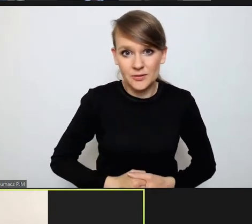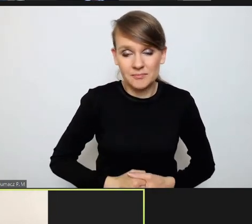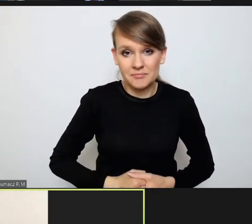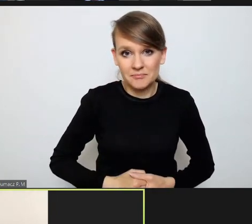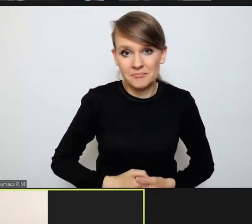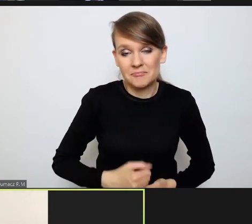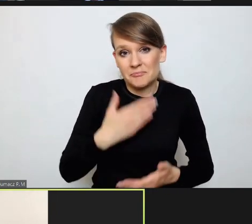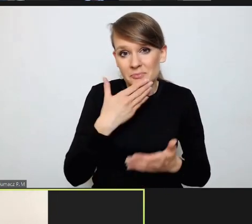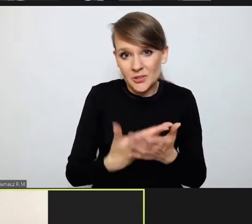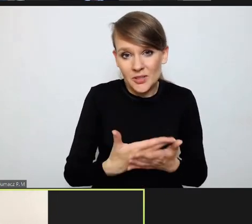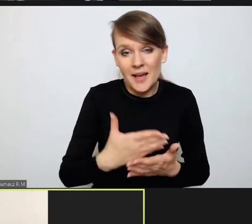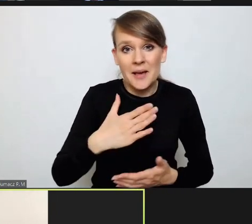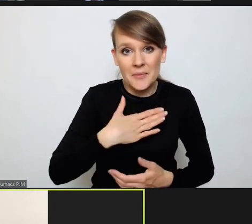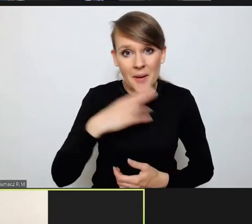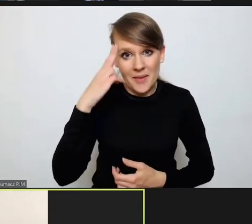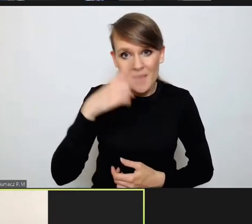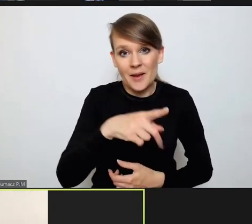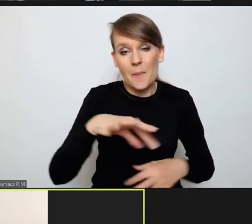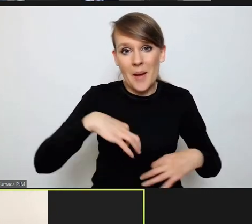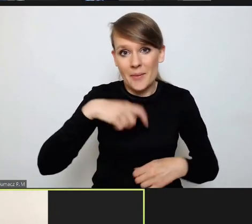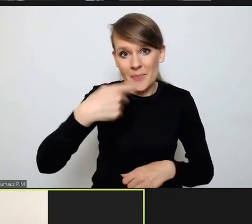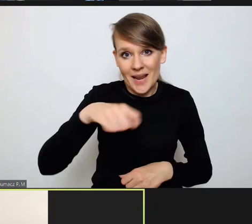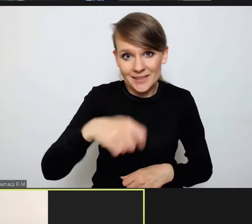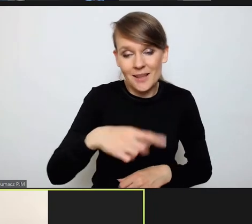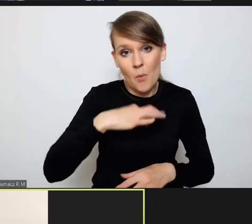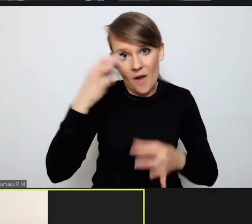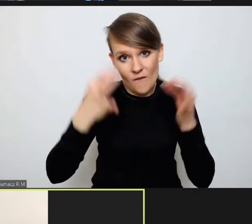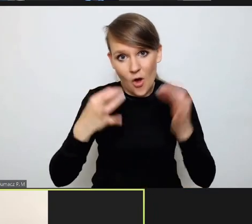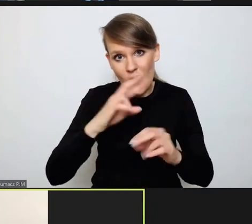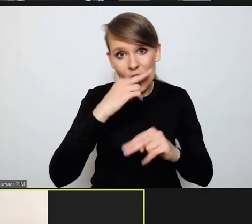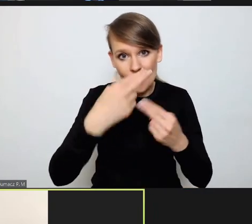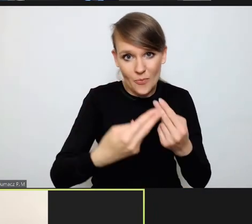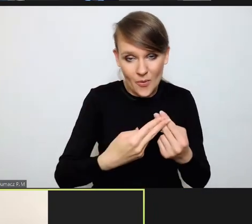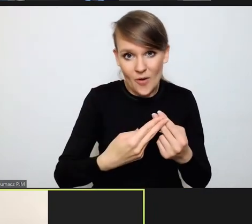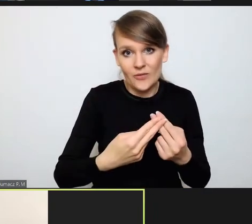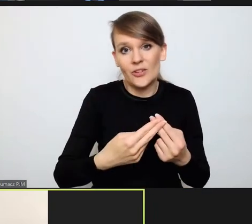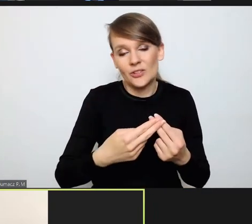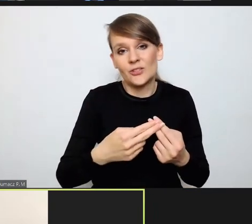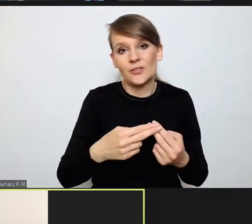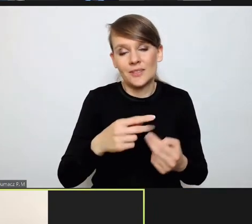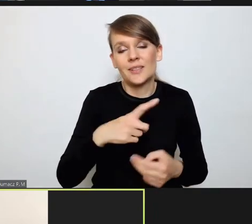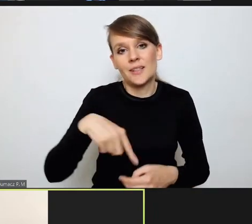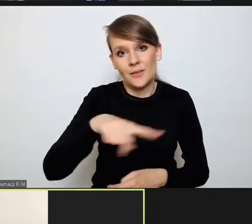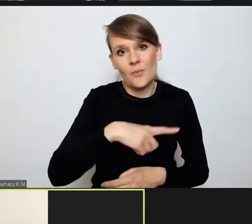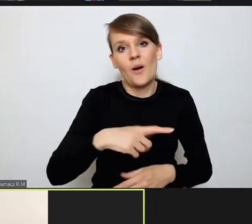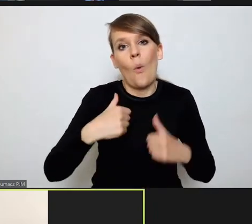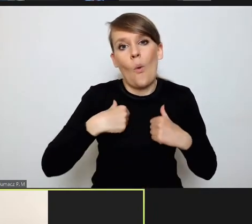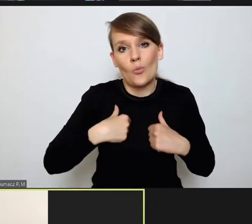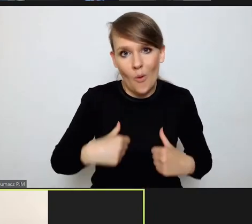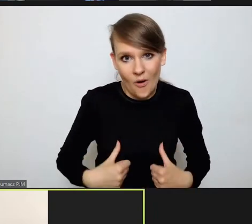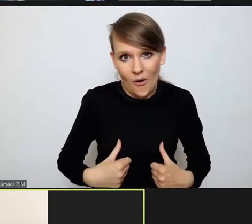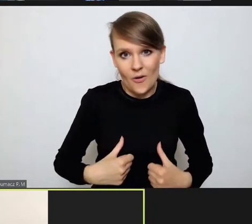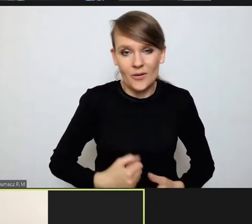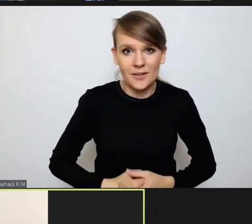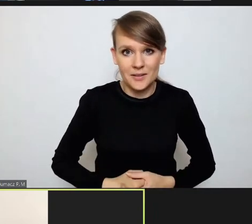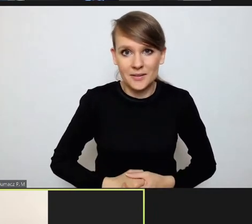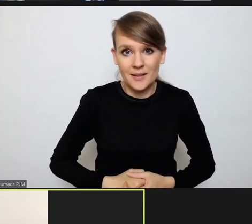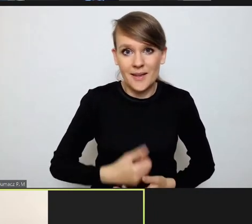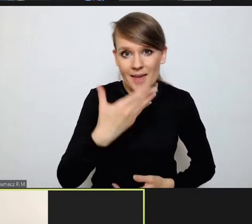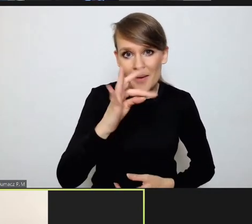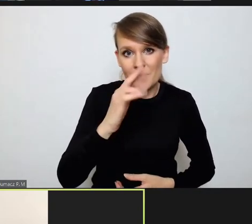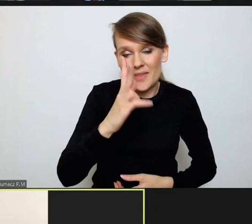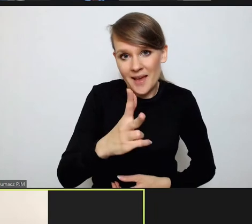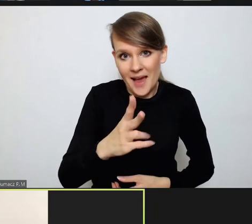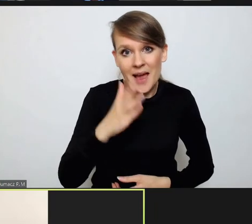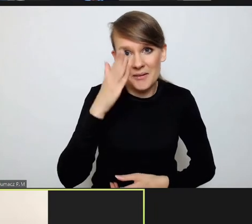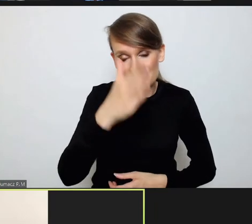ukrywam, licząc, że pan prezydent rozwieje te moje wątpliwości i nas wszystkich uspokoi, że przed MTK